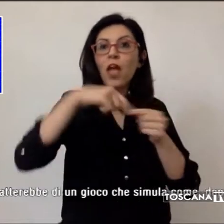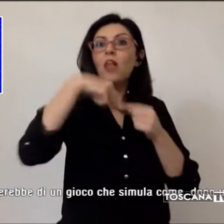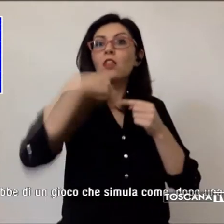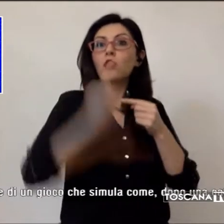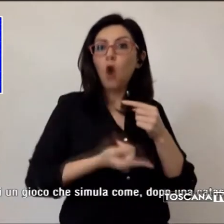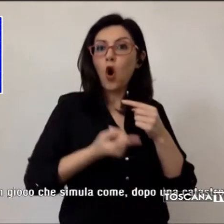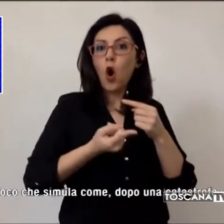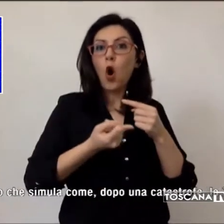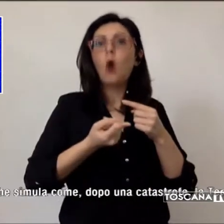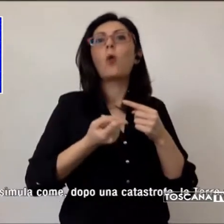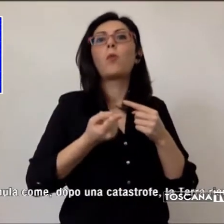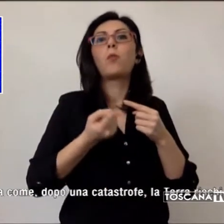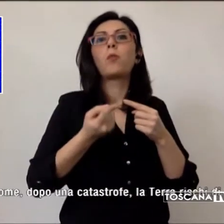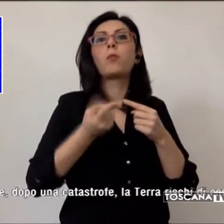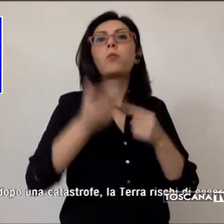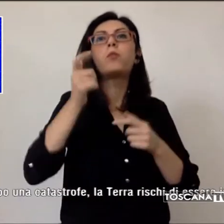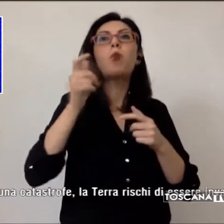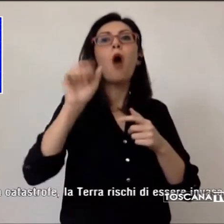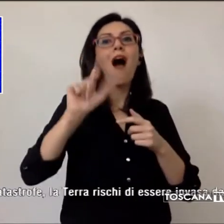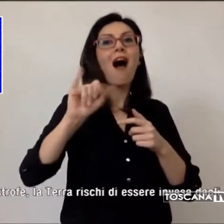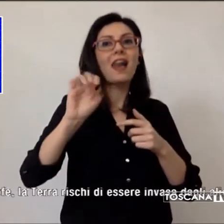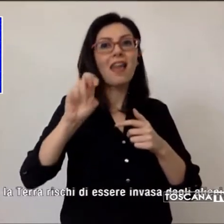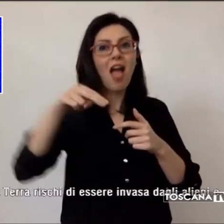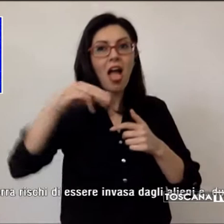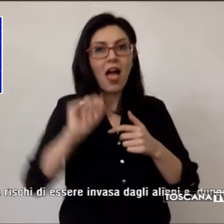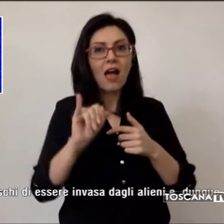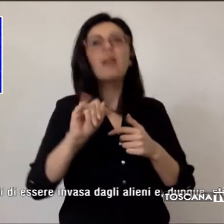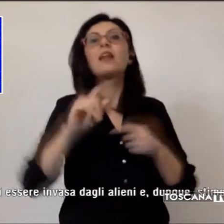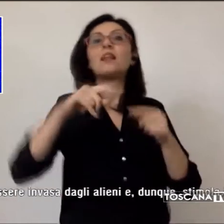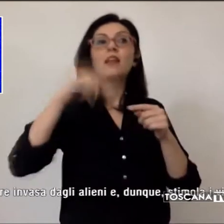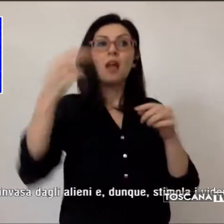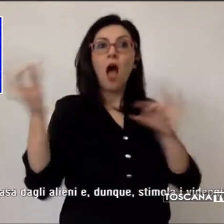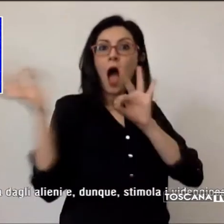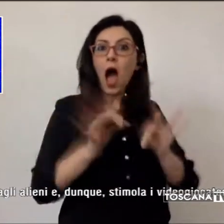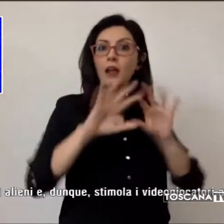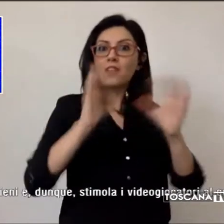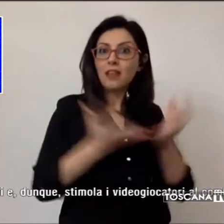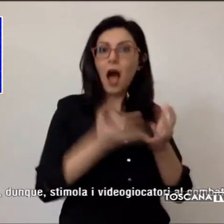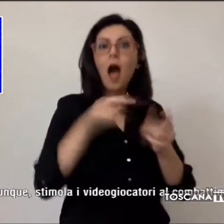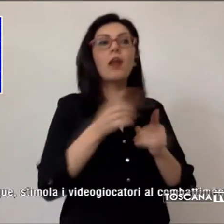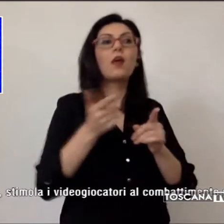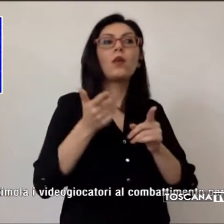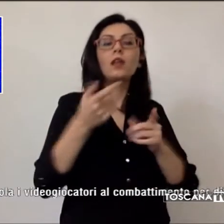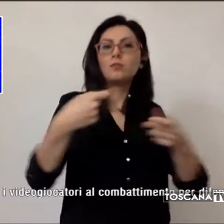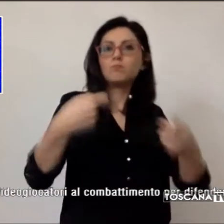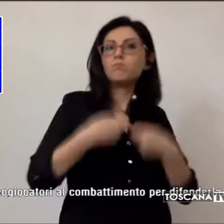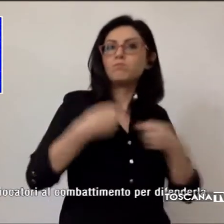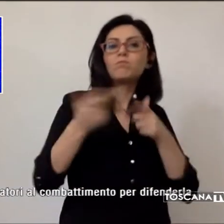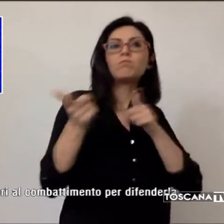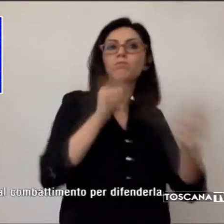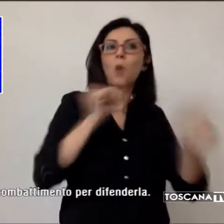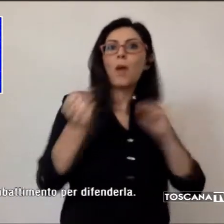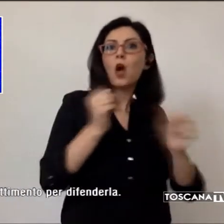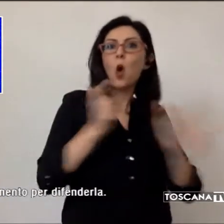e dunque stimola i videogiocatori al combattimento per difenderla. Intanto il PM Roberto Rossi ha aperto un